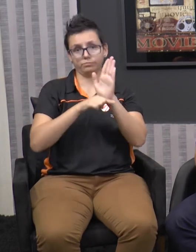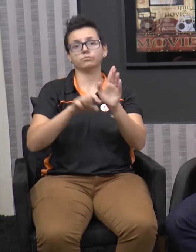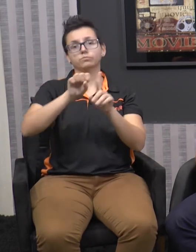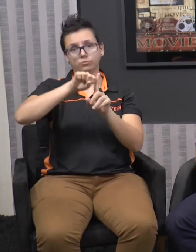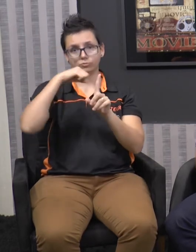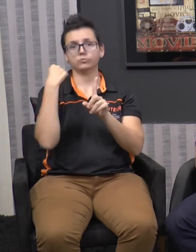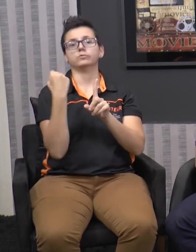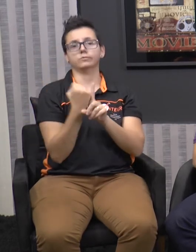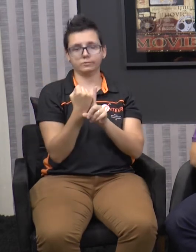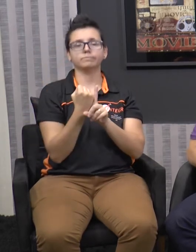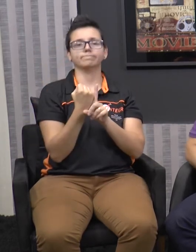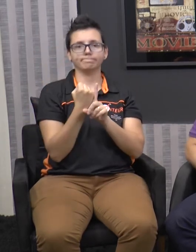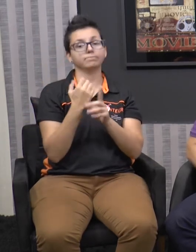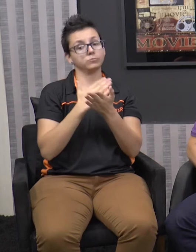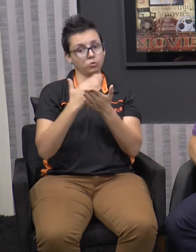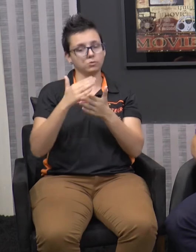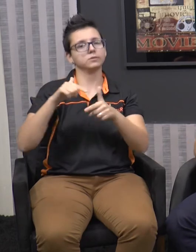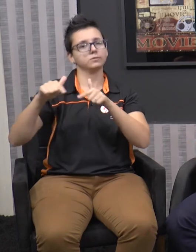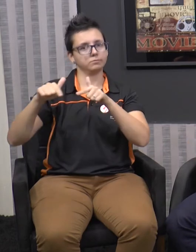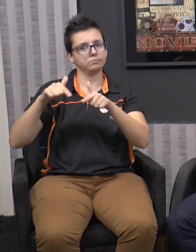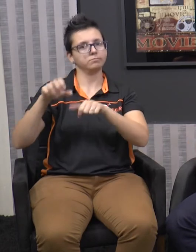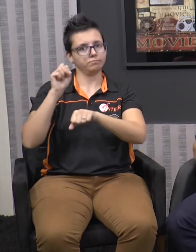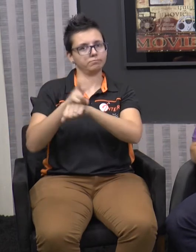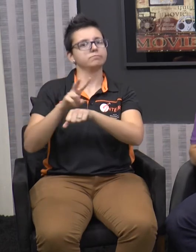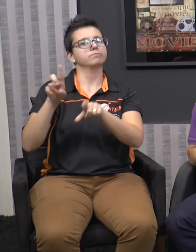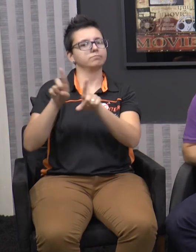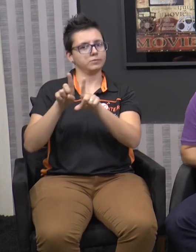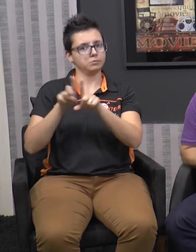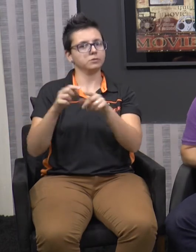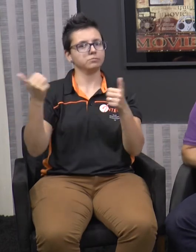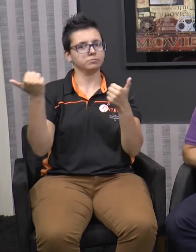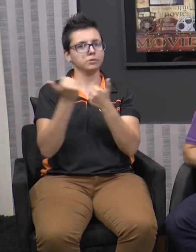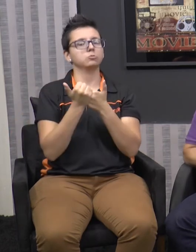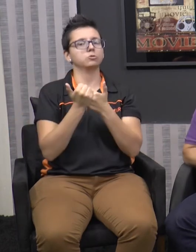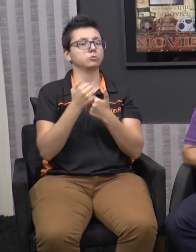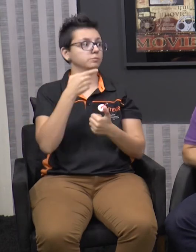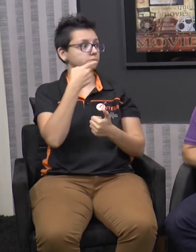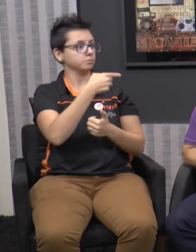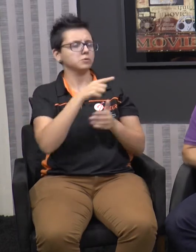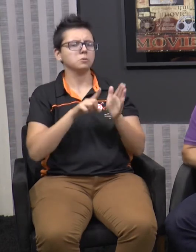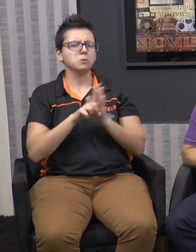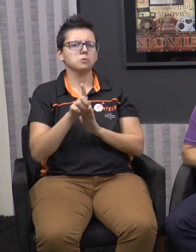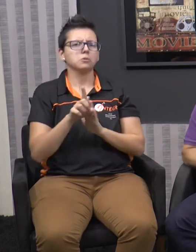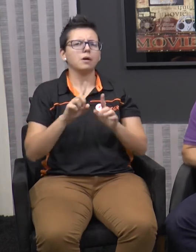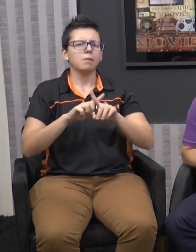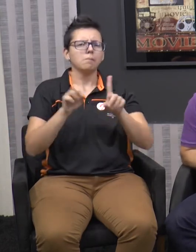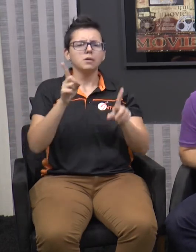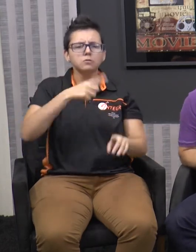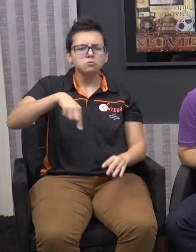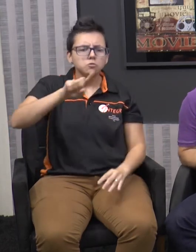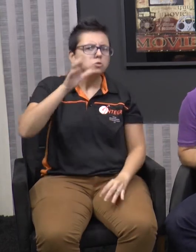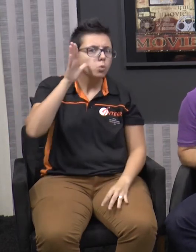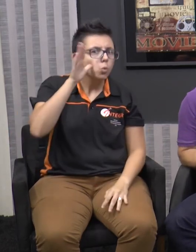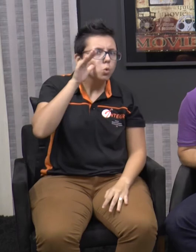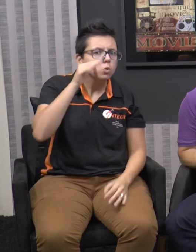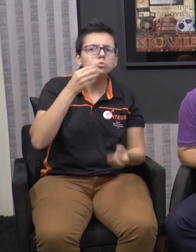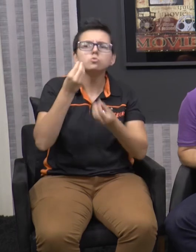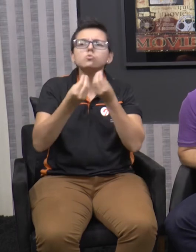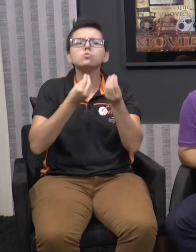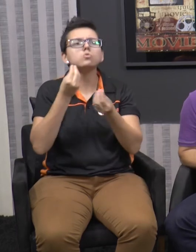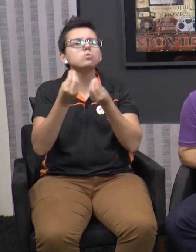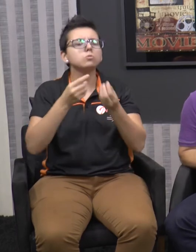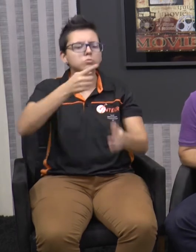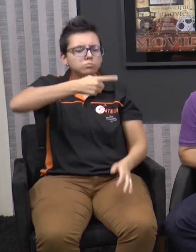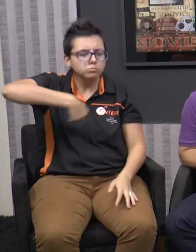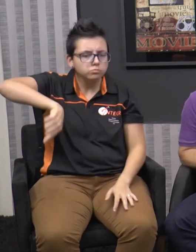Que a gente encaminha pro mercado de trabalho também. Tem muita gente nos assistindo nesse momento e pergunta, mas como buscar ajuda? Neste caso aqui, vocês estão na região de